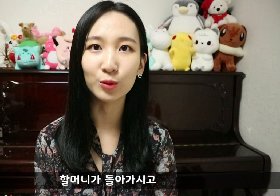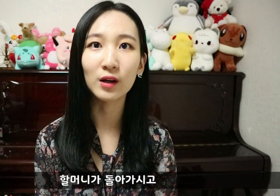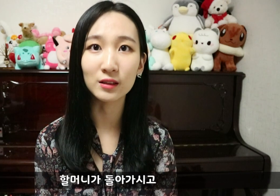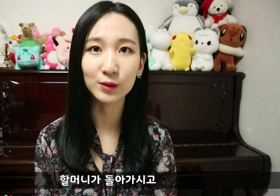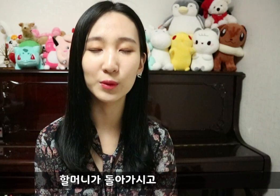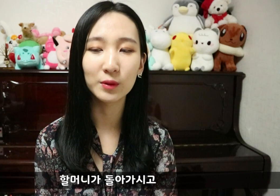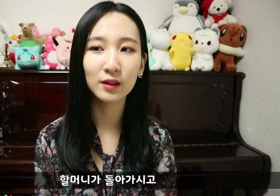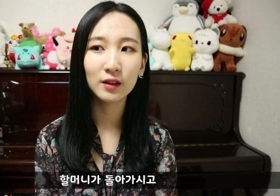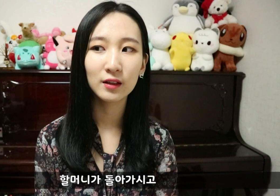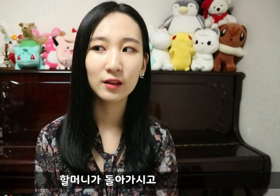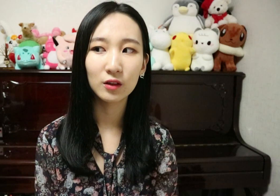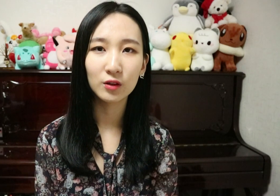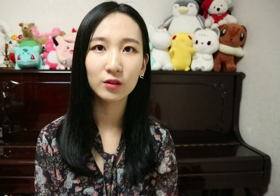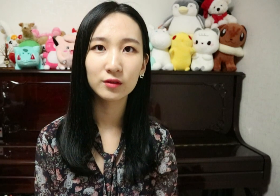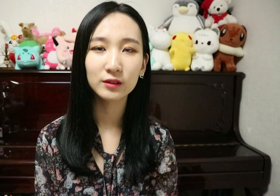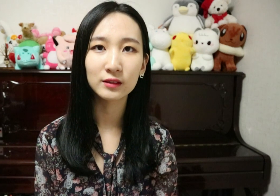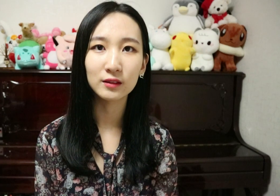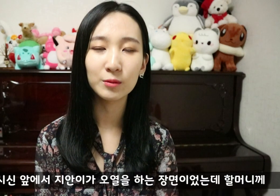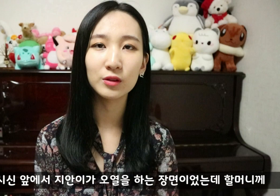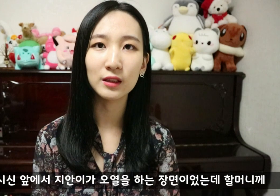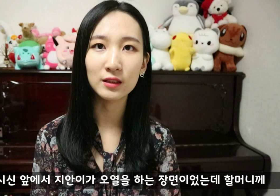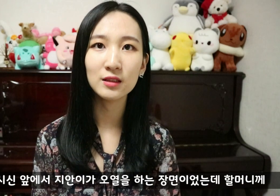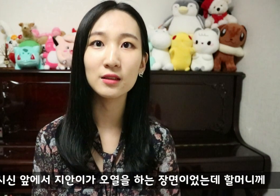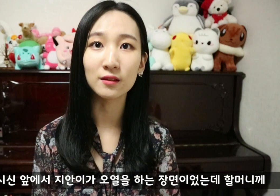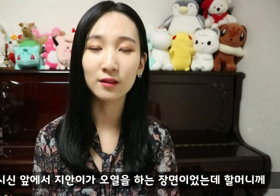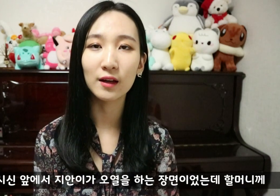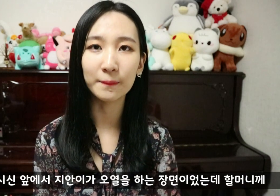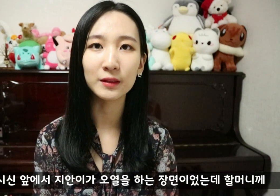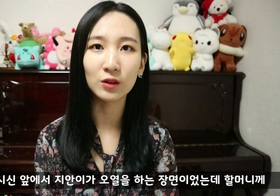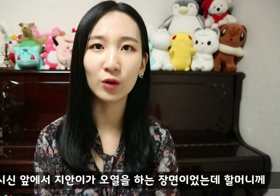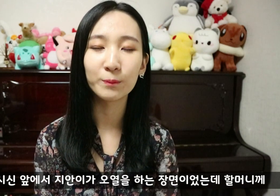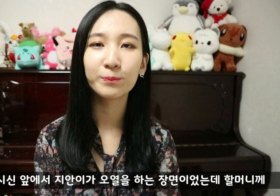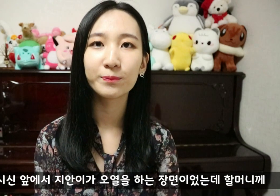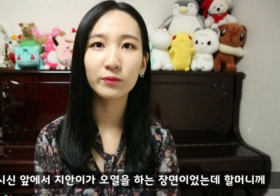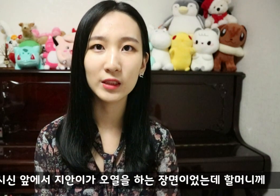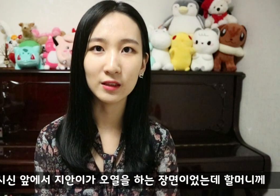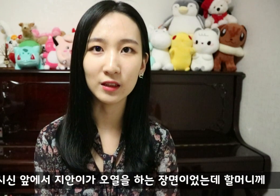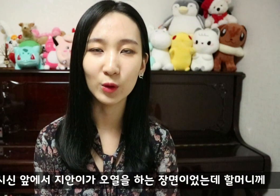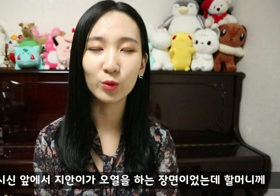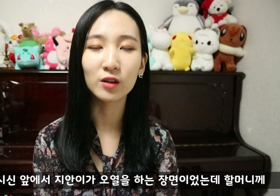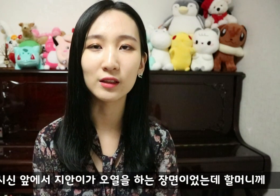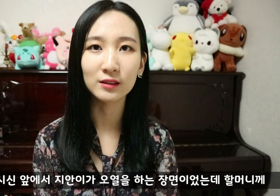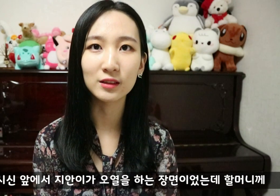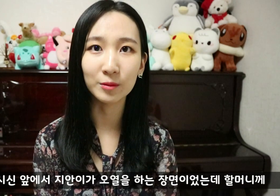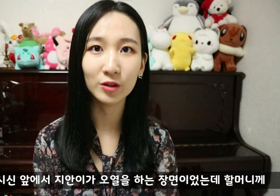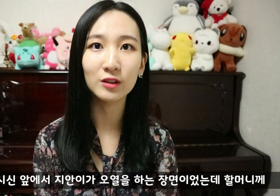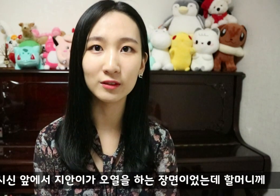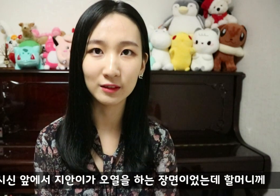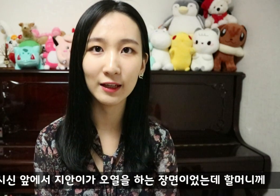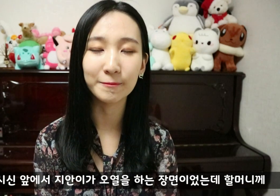돌아가시고 할머니의 시신 앞에서 지한이가 오열을 하는 장면이었는데